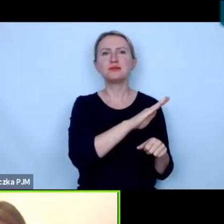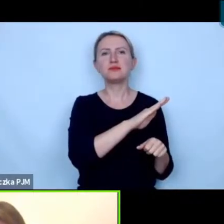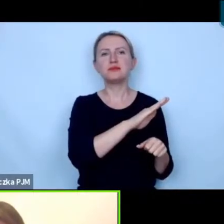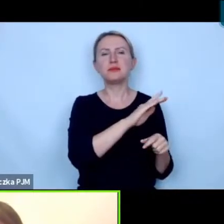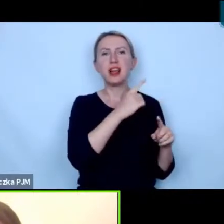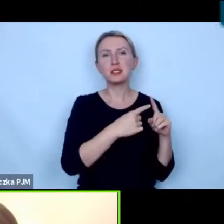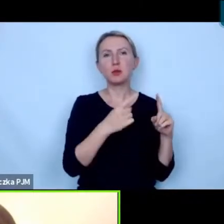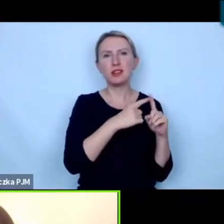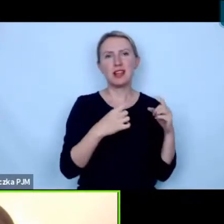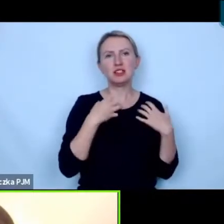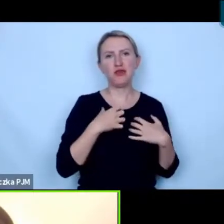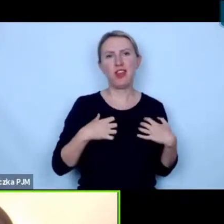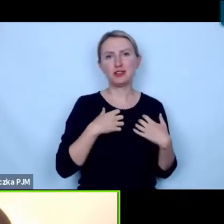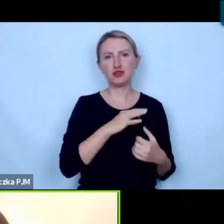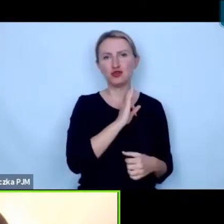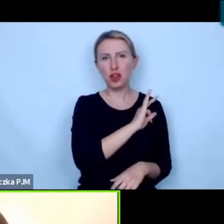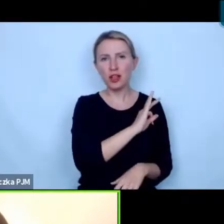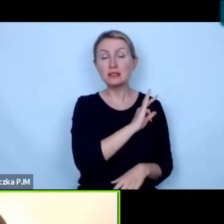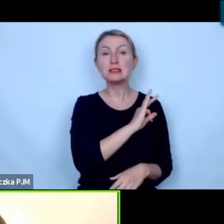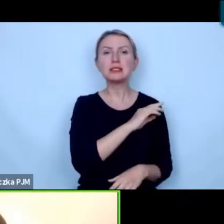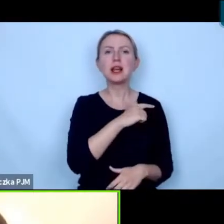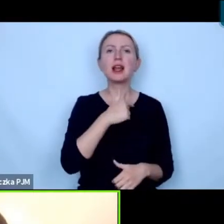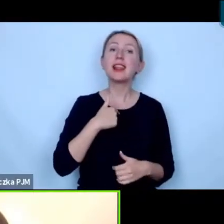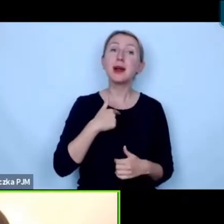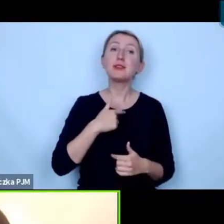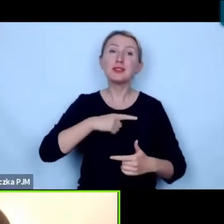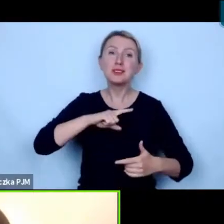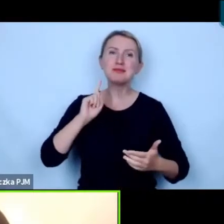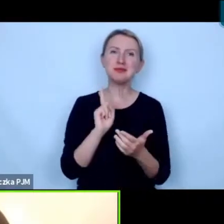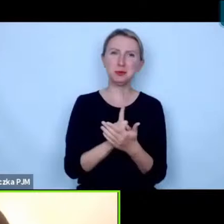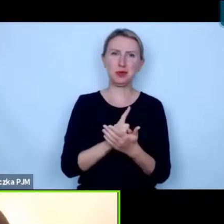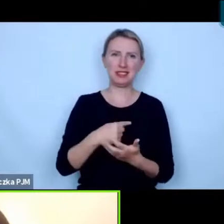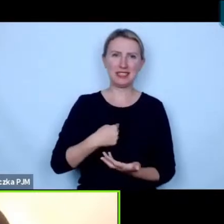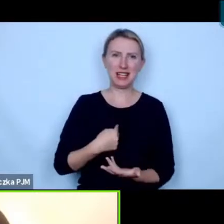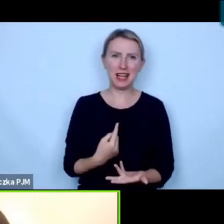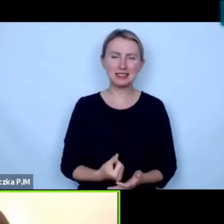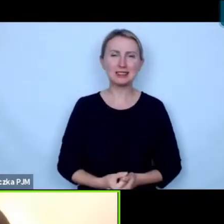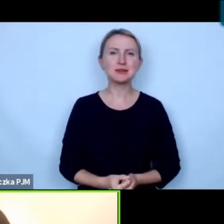spodniki od zwierzęce dla mnie jest to ten mały sukces i